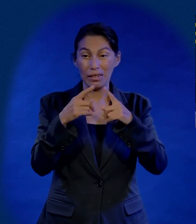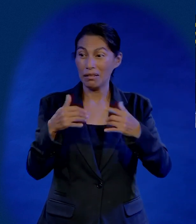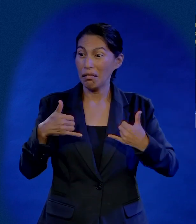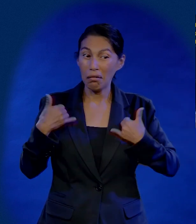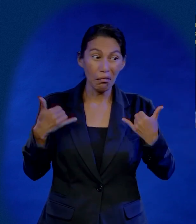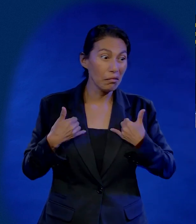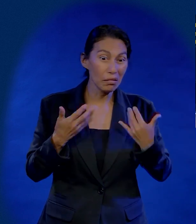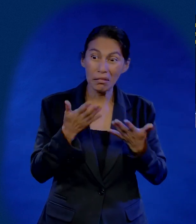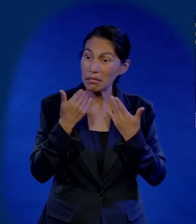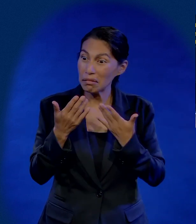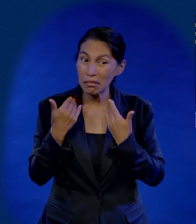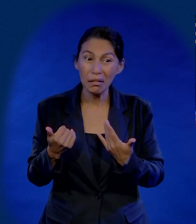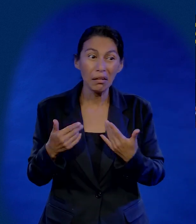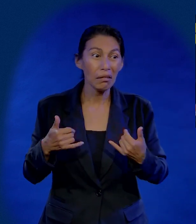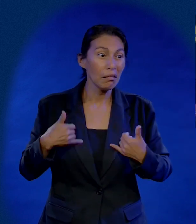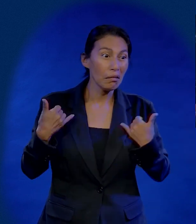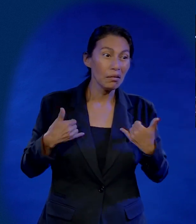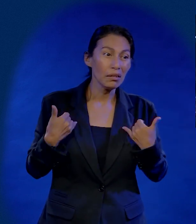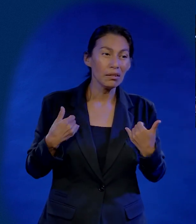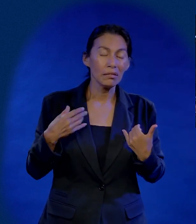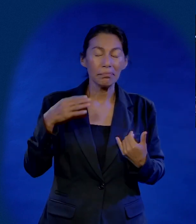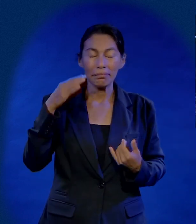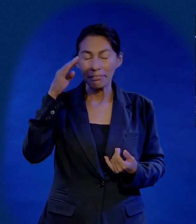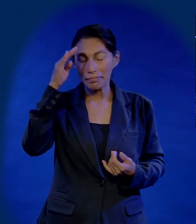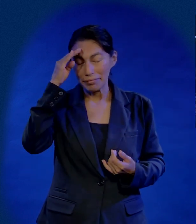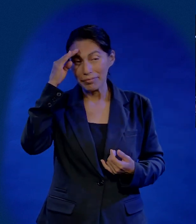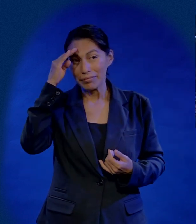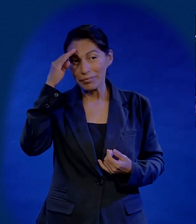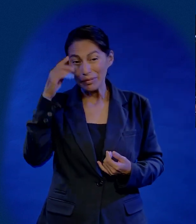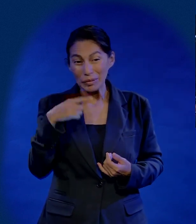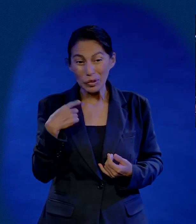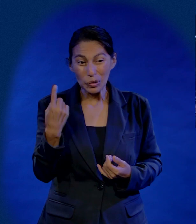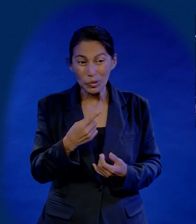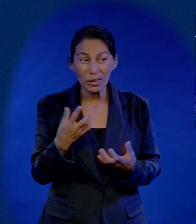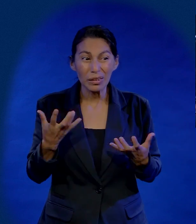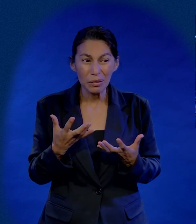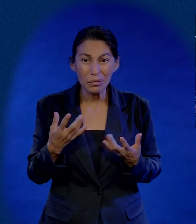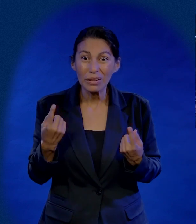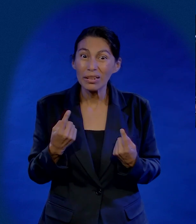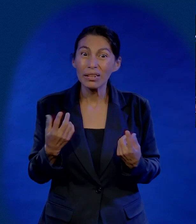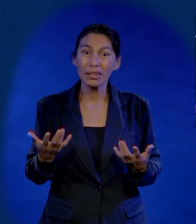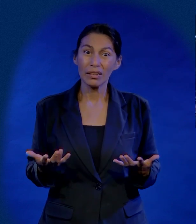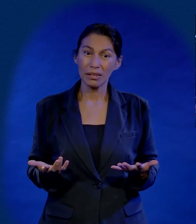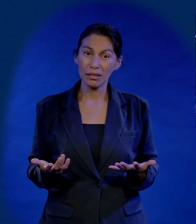jóvenes se nos están saliendo, se nos están yendo. Y yo a veces pregunto, pues, ¿qué estamos haciendo nosotros?